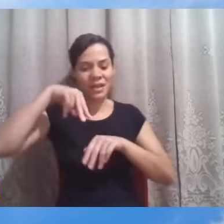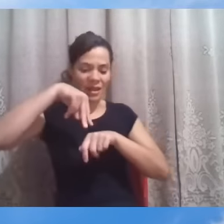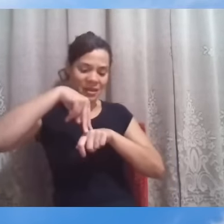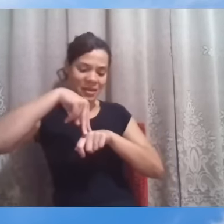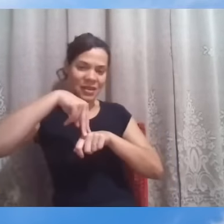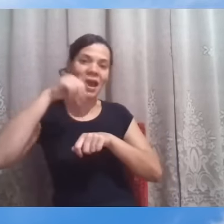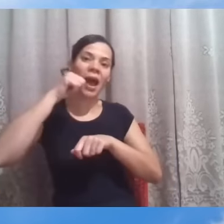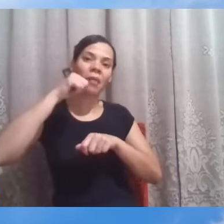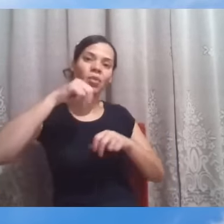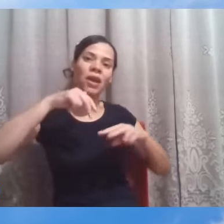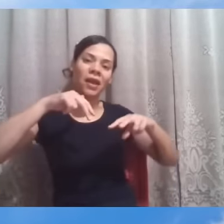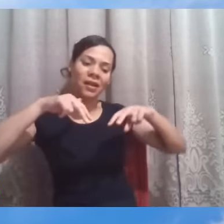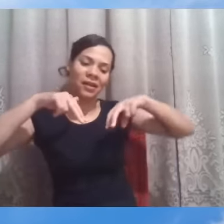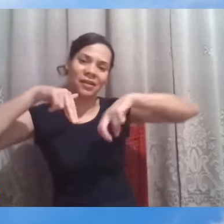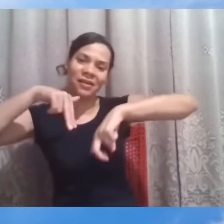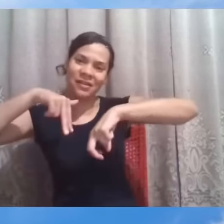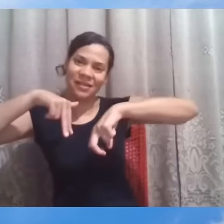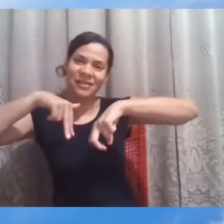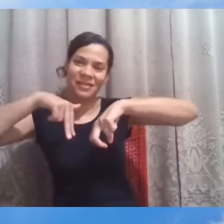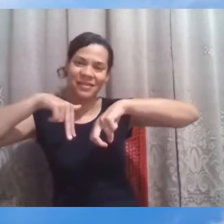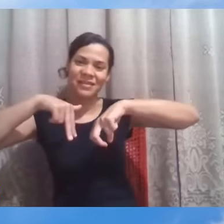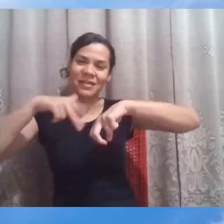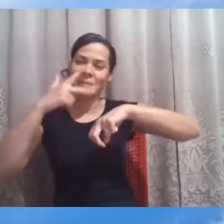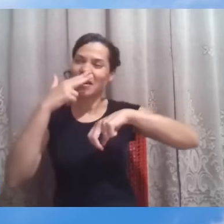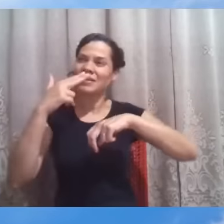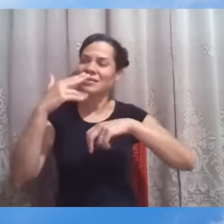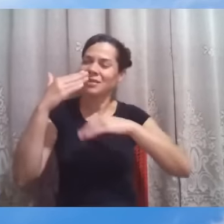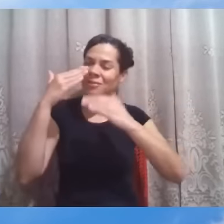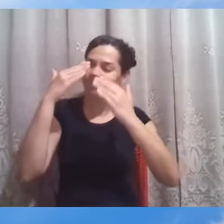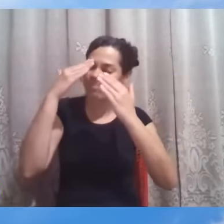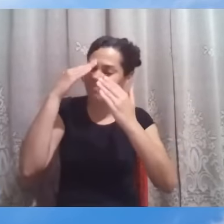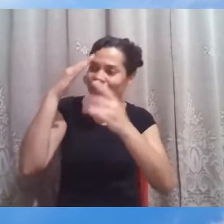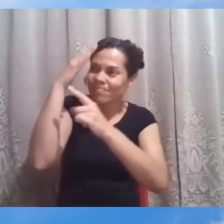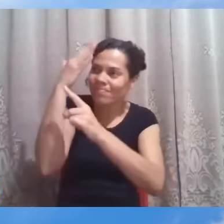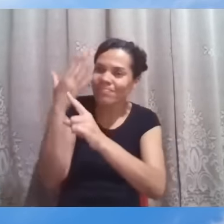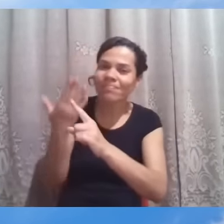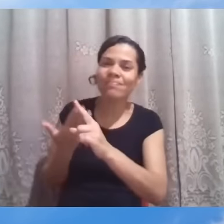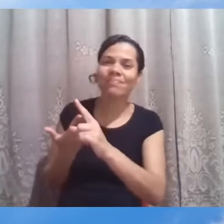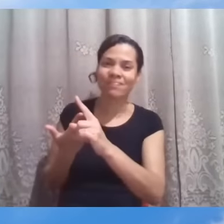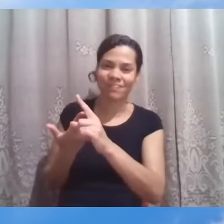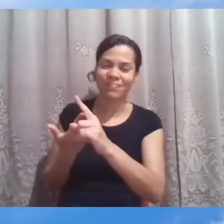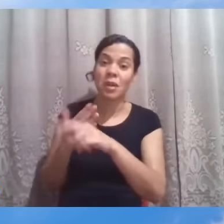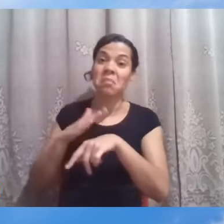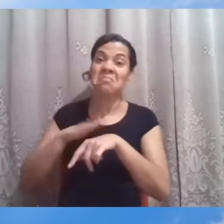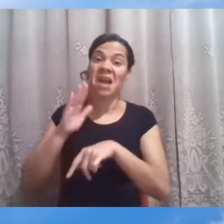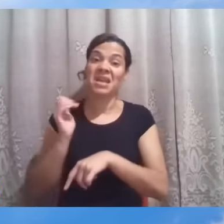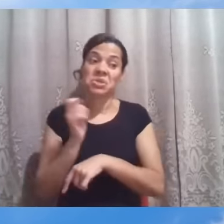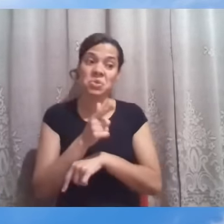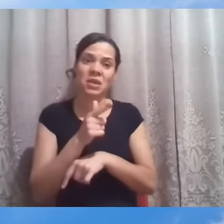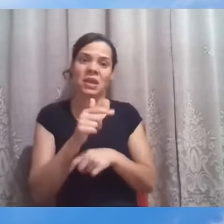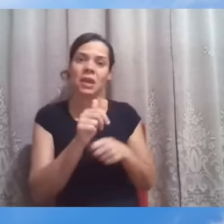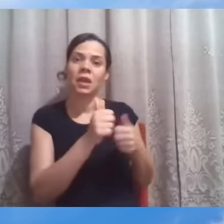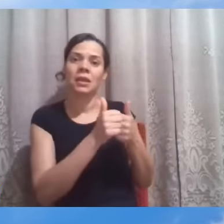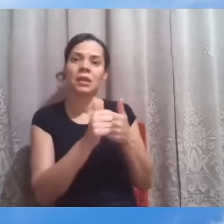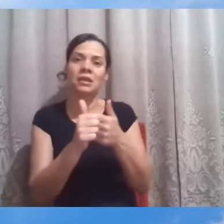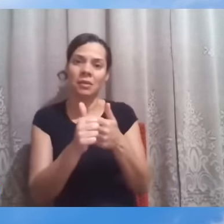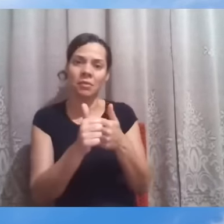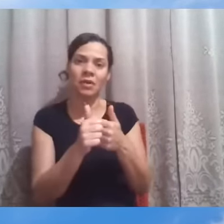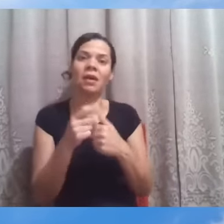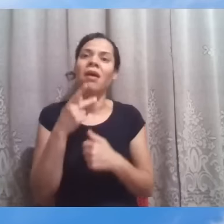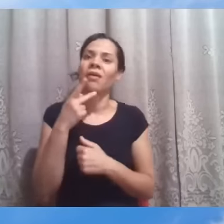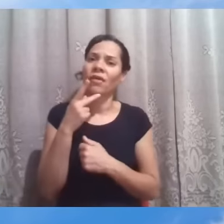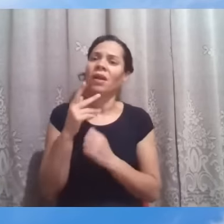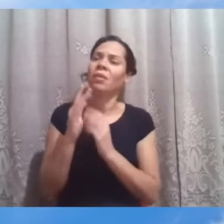denotando, talvez, mais disposição de fidelidade a ele e a proposta do evangelho, do que ainda os discípulos. E diz, Senhor, socorre-me.